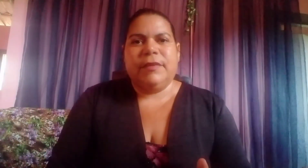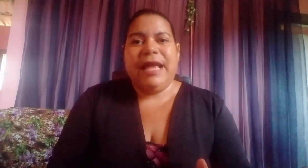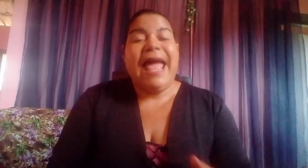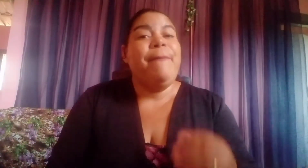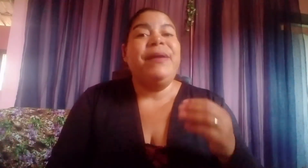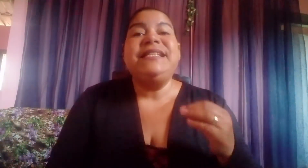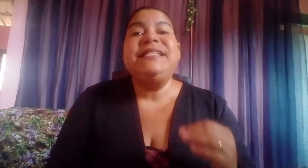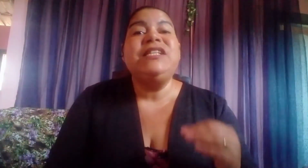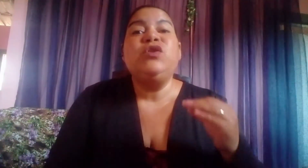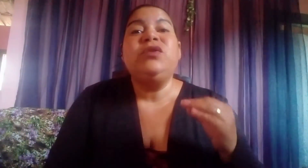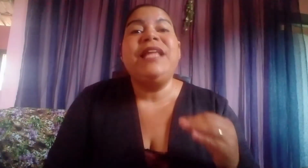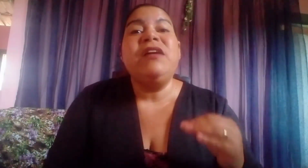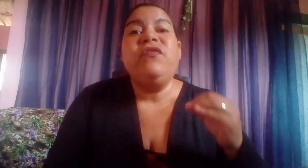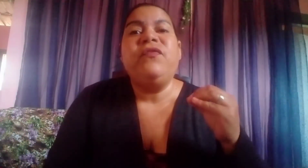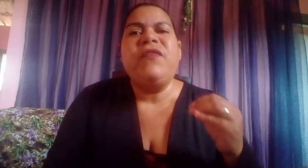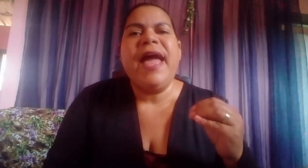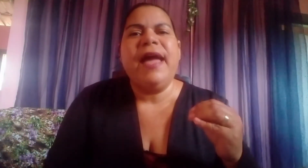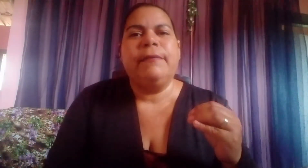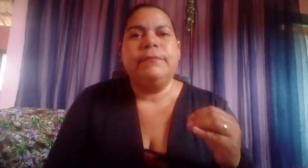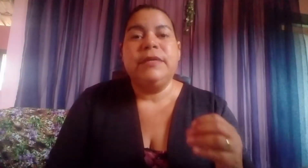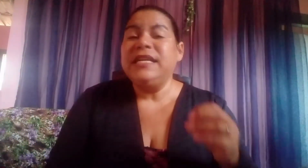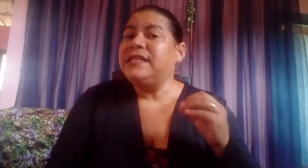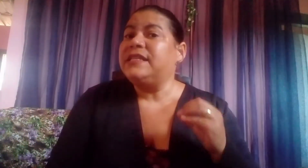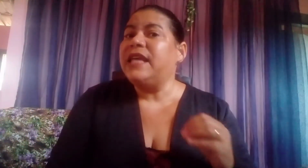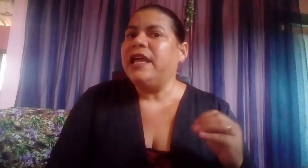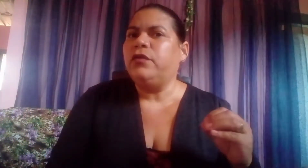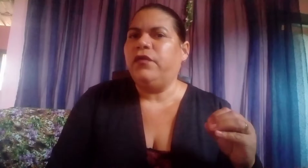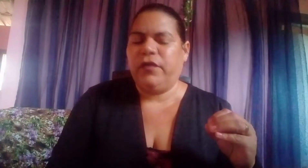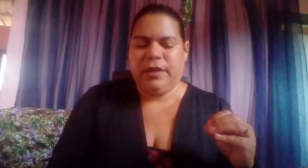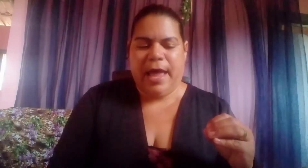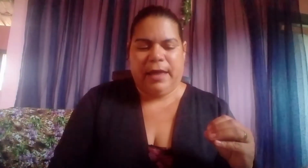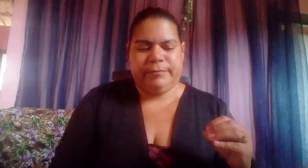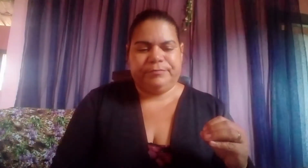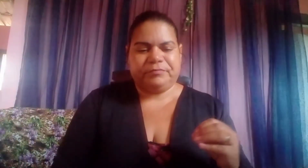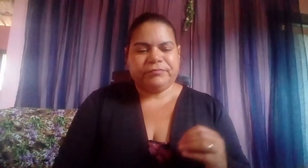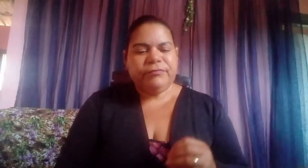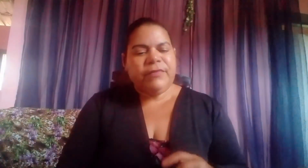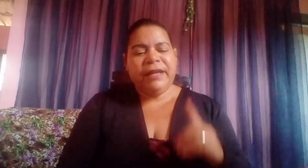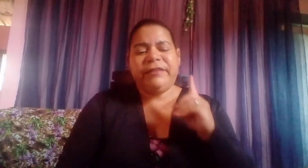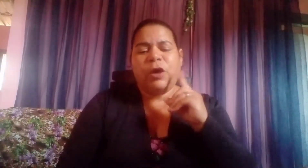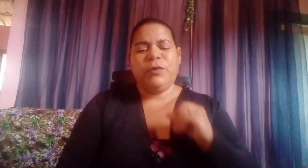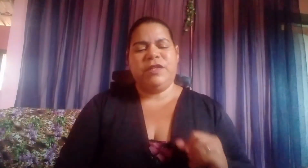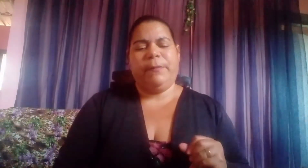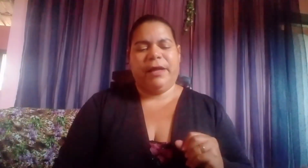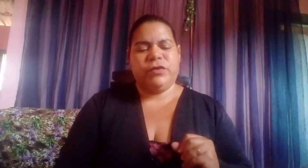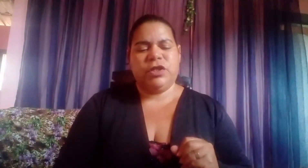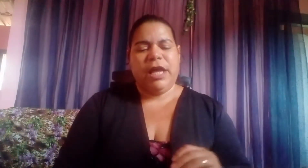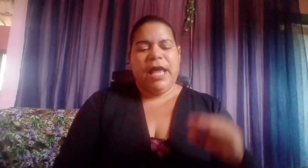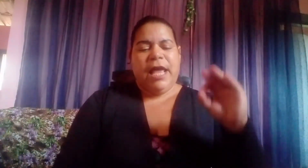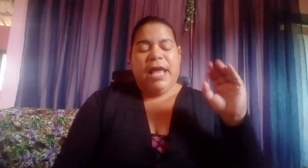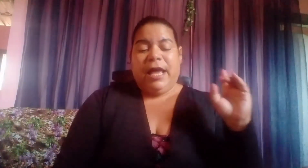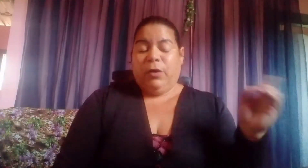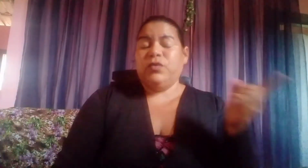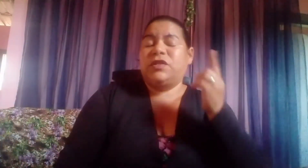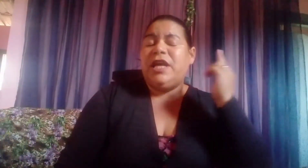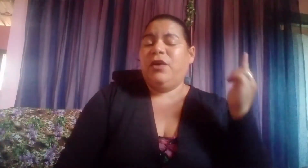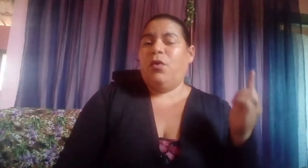É preciso ter fé e sem duvidar. Então, meus amados, o Senhor,